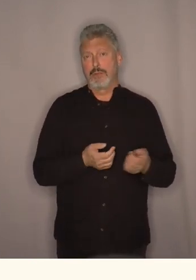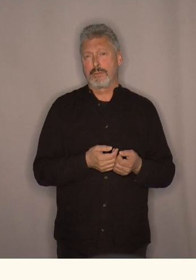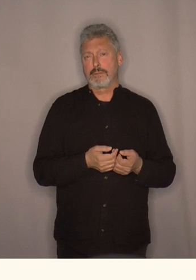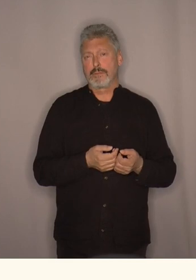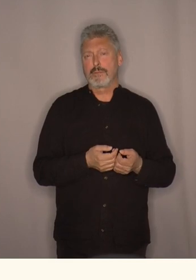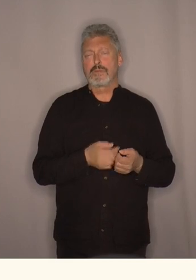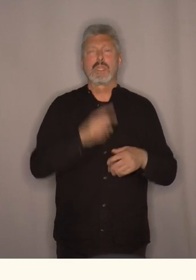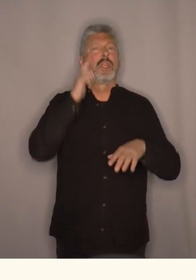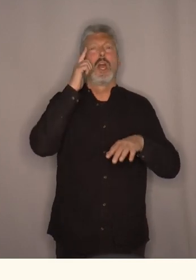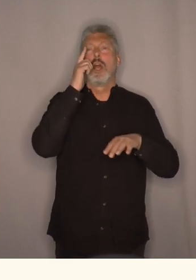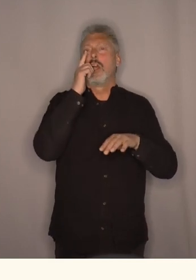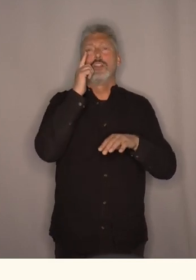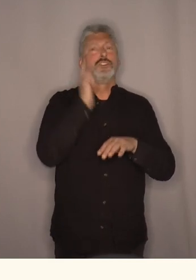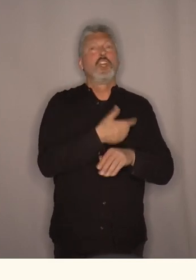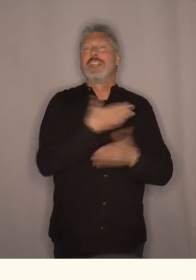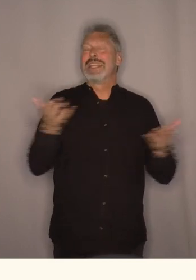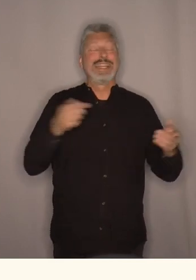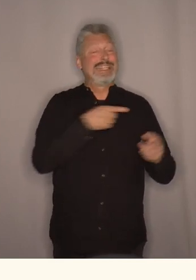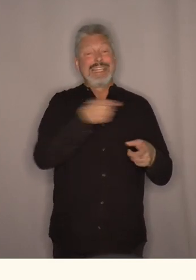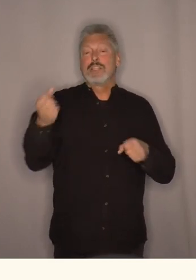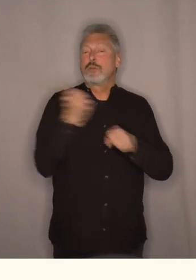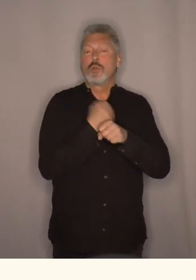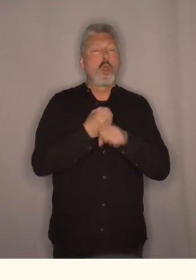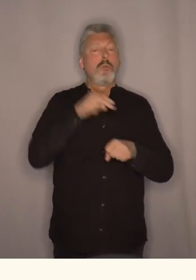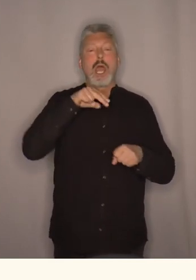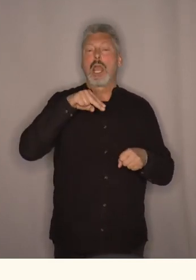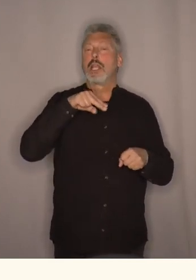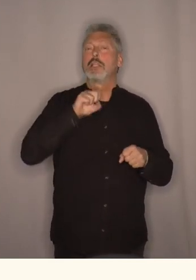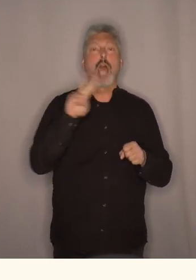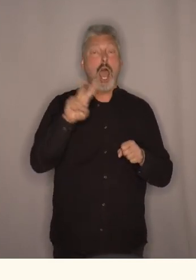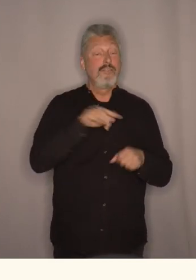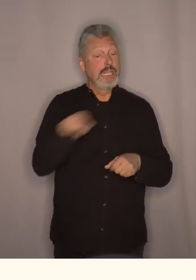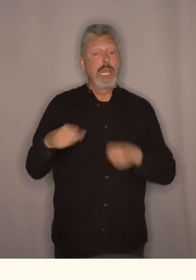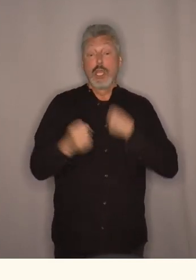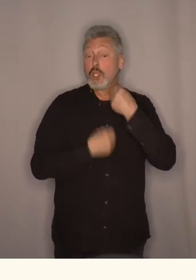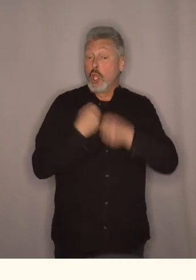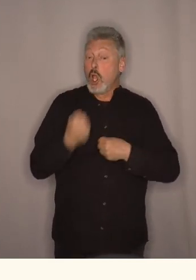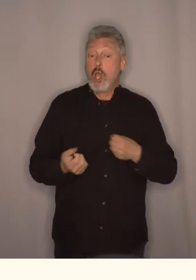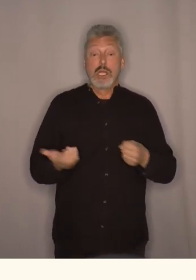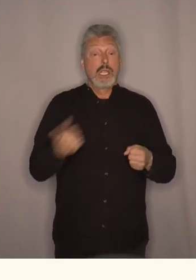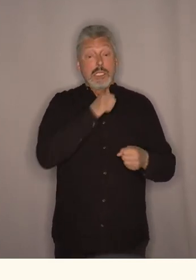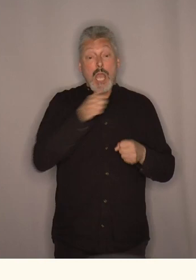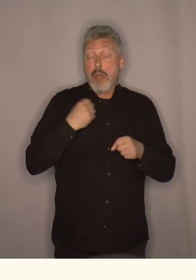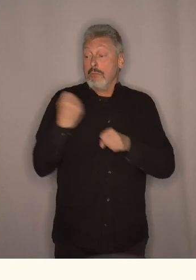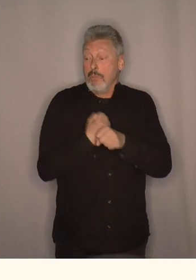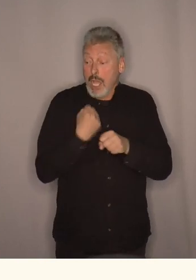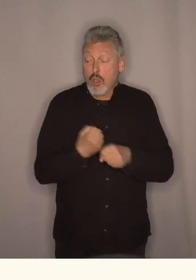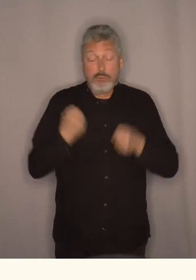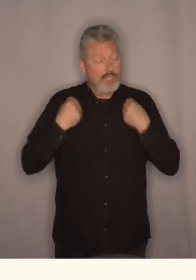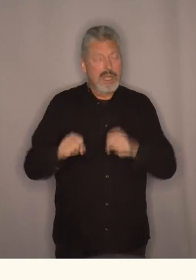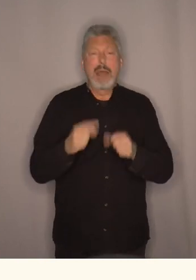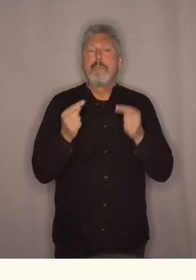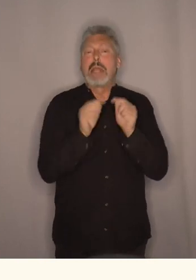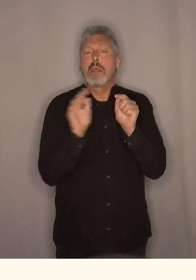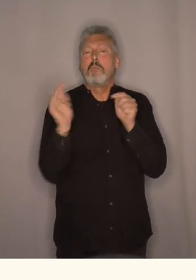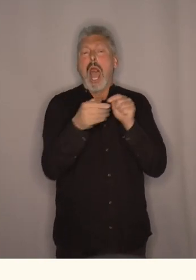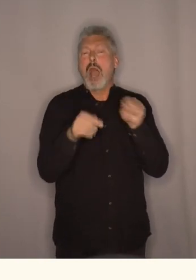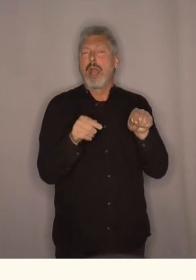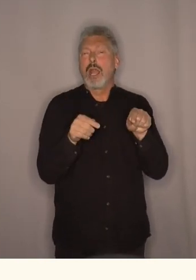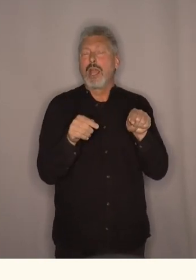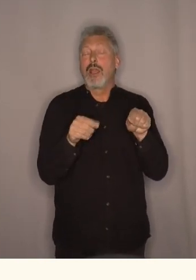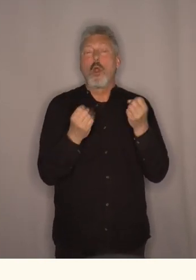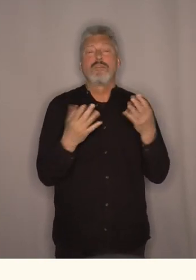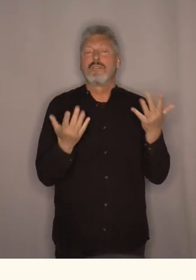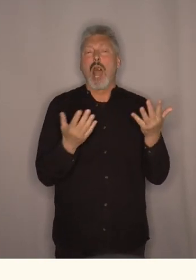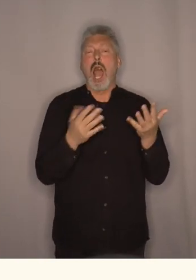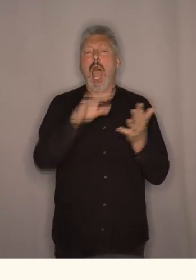Og dette skyldes ikke de som jobber i NAV. De ansatte i NAV gjør en kjempejobb og en kjempeinsats. Men i bakgrunnen så lurer det ofte et